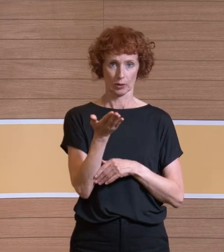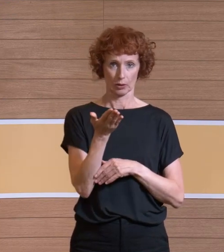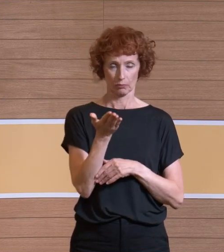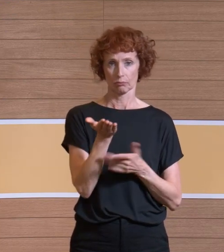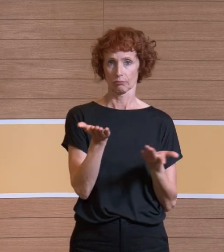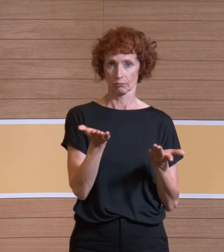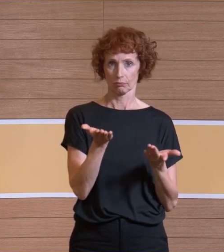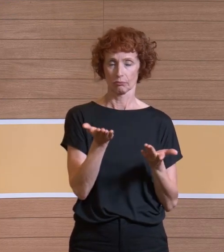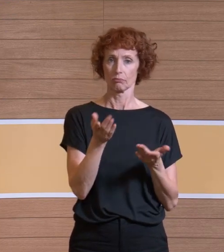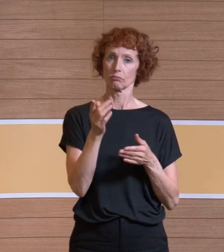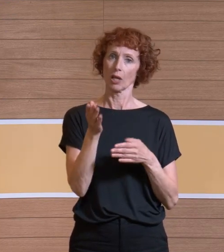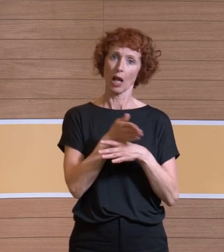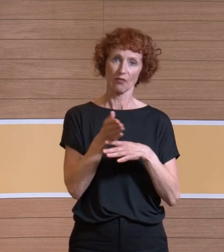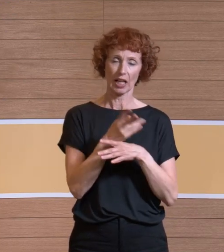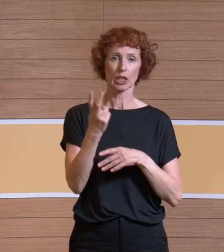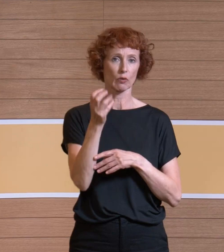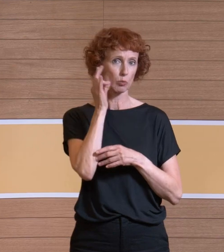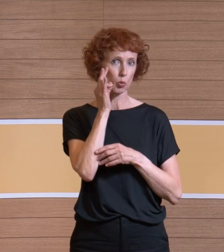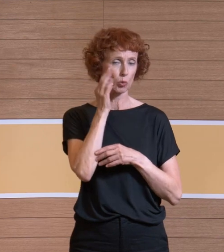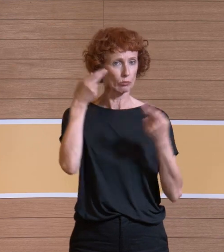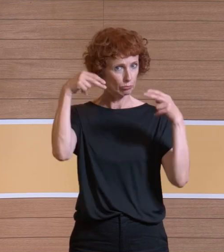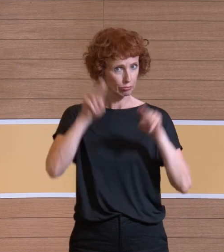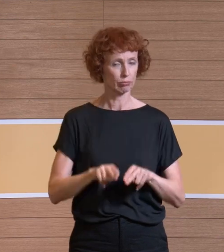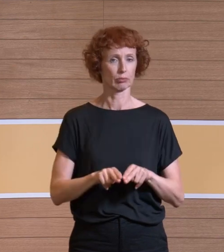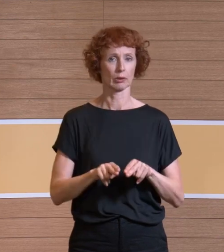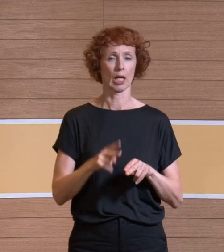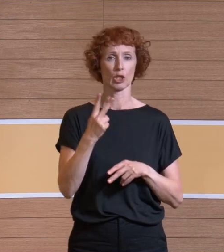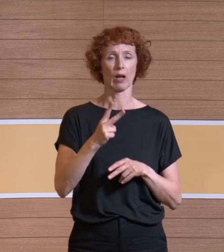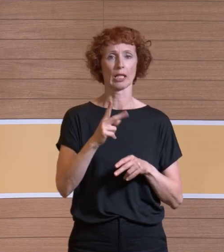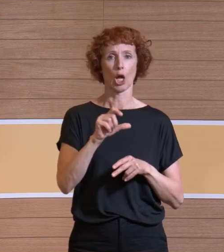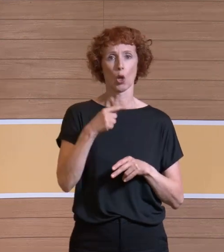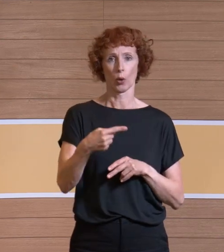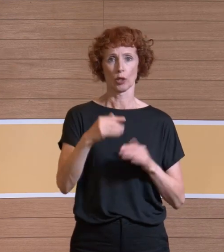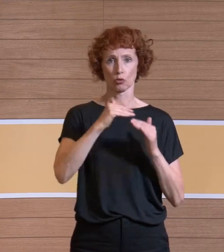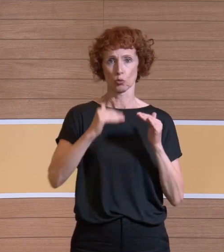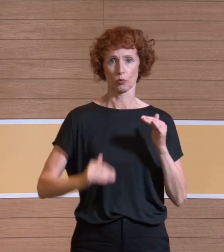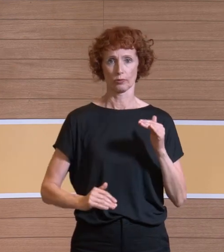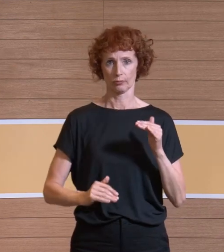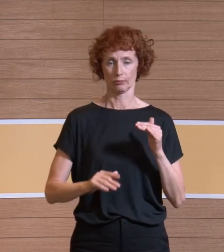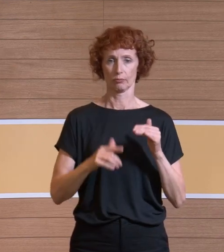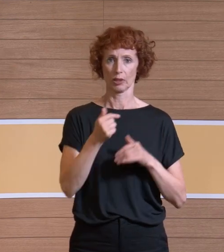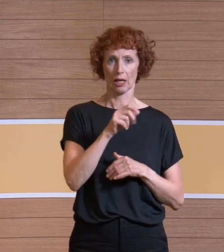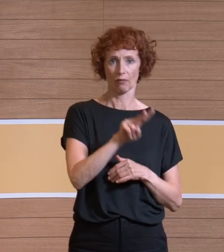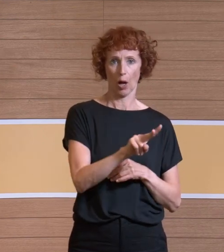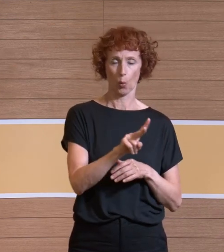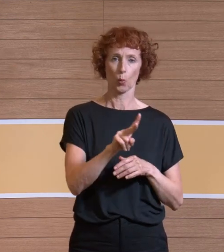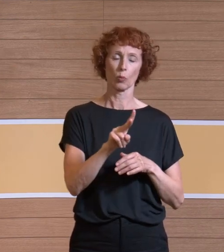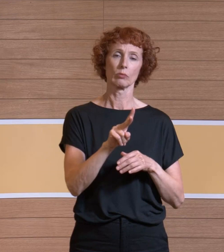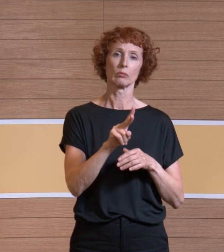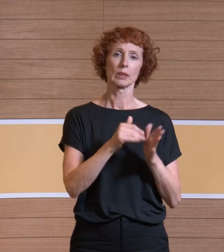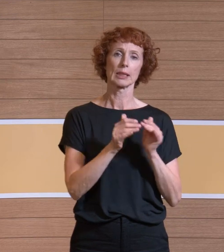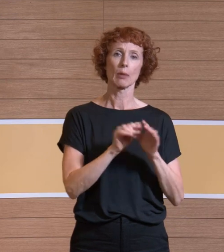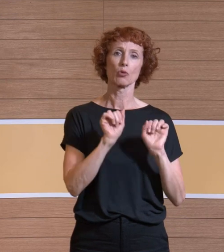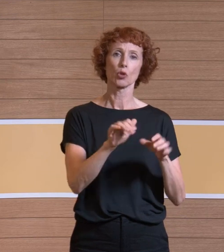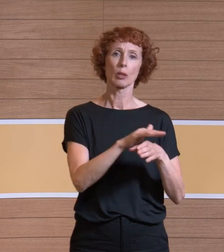Reduktion innerhalb der 20 Minuten um das 100-fache, um zwei Lockstufen. Im THV-System, also im Schutzbereich, haben wir